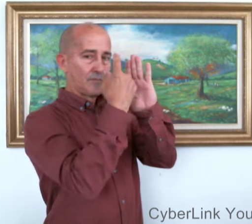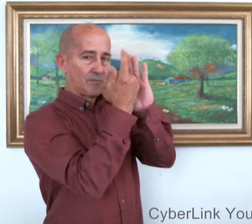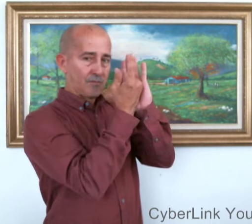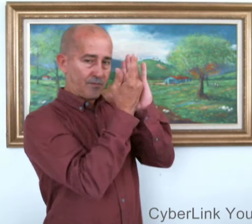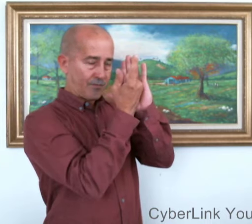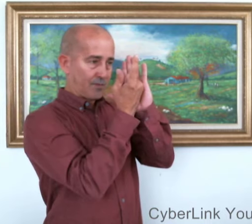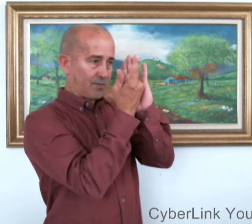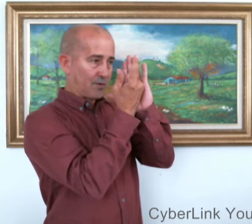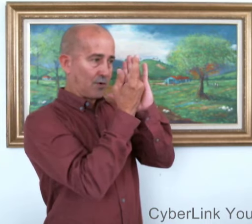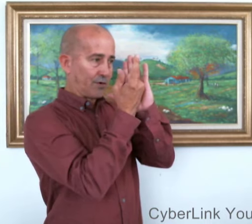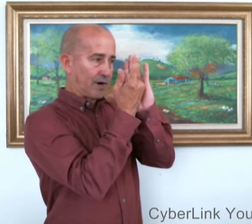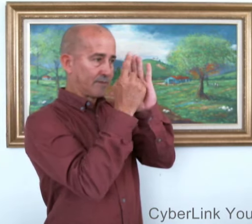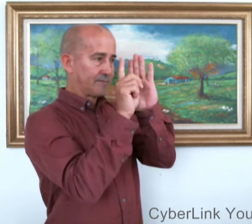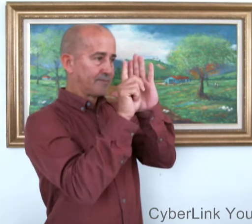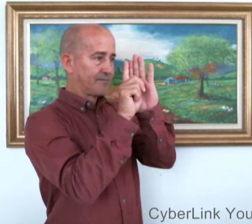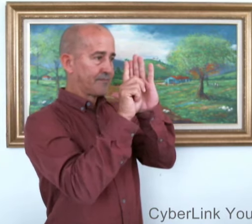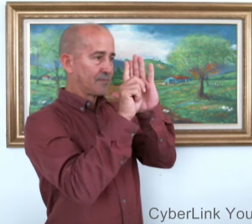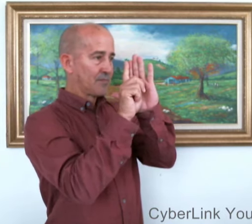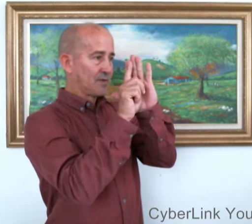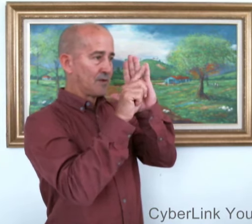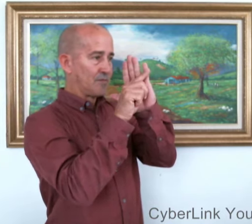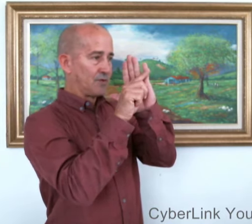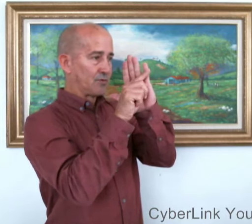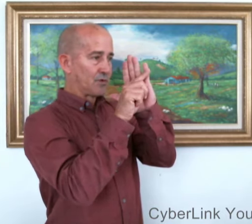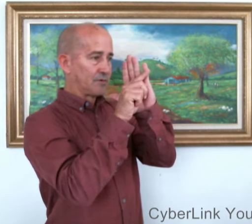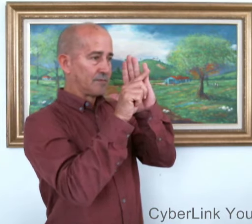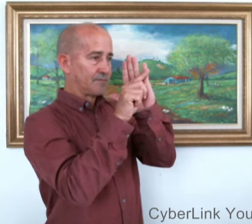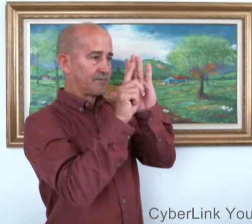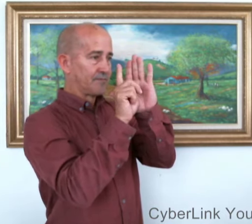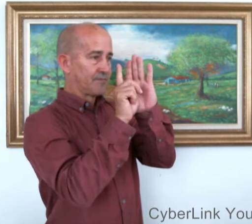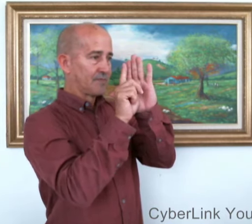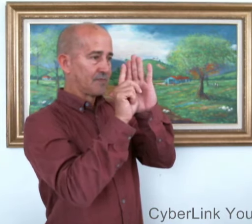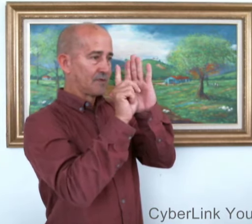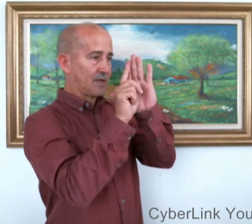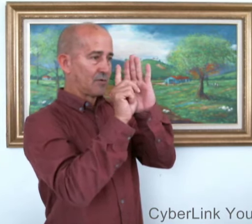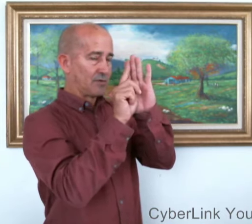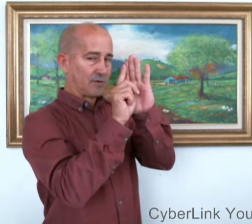Hora. Minuto. Segundo.